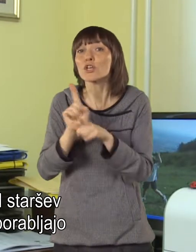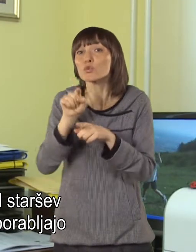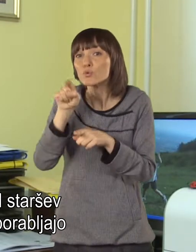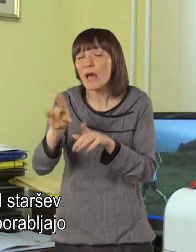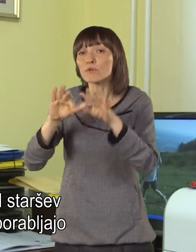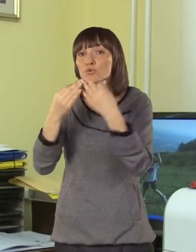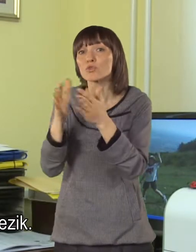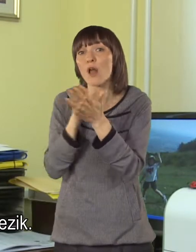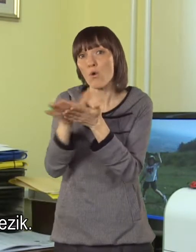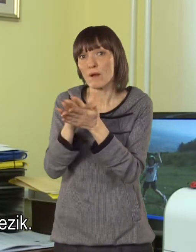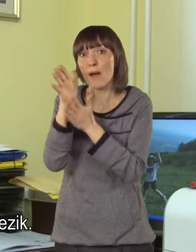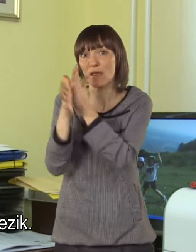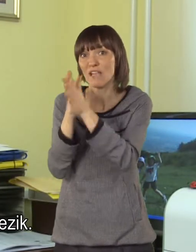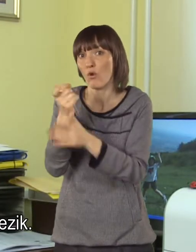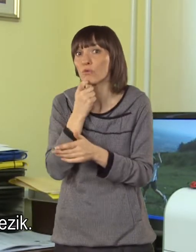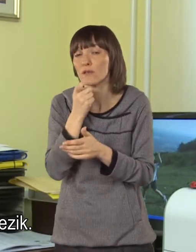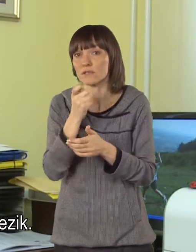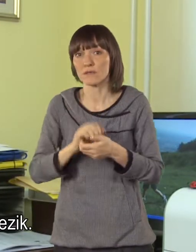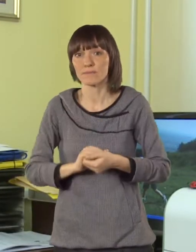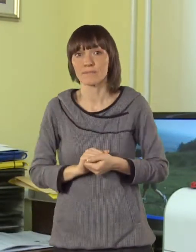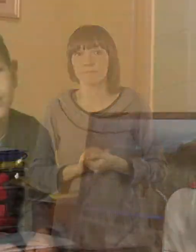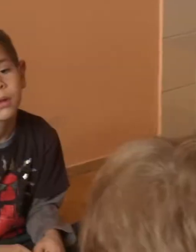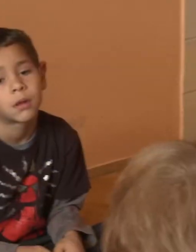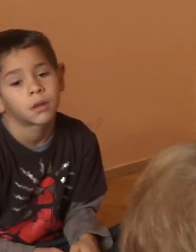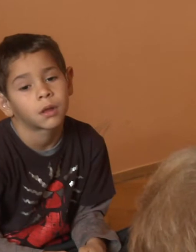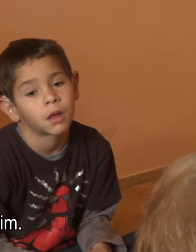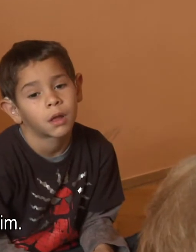v družini uporabljajo tudi znakovni jezik.